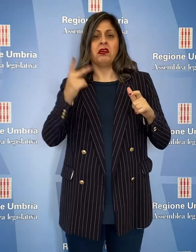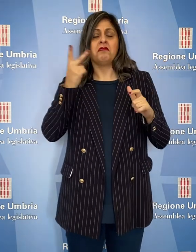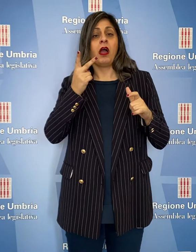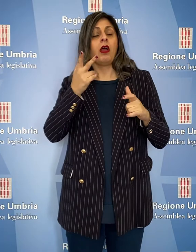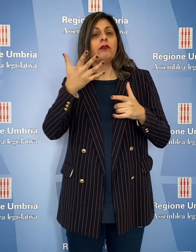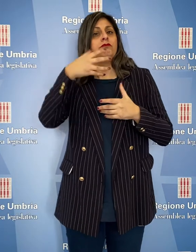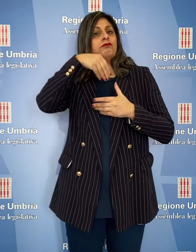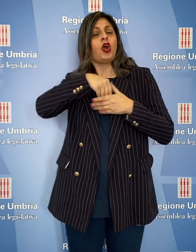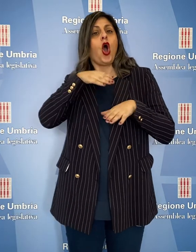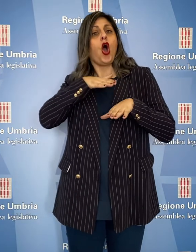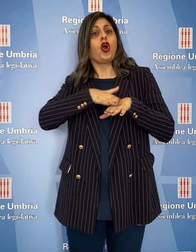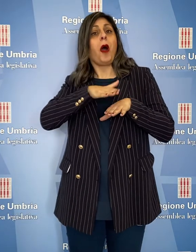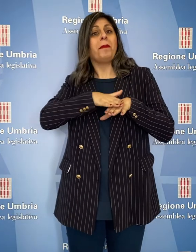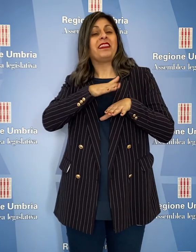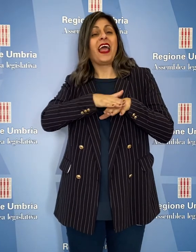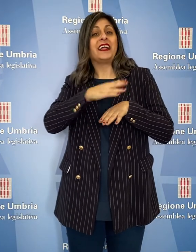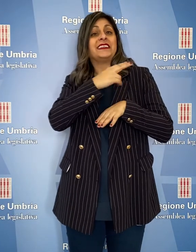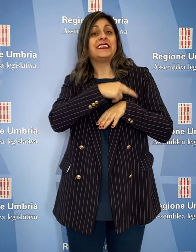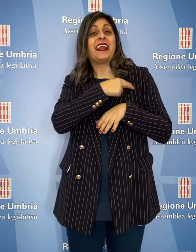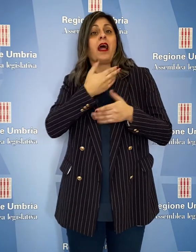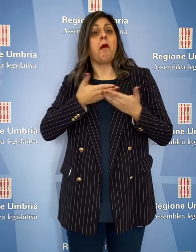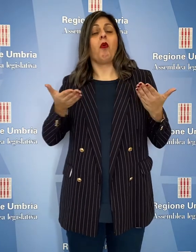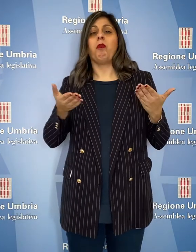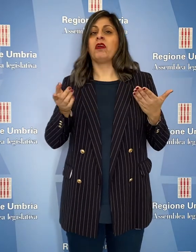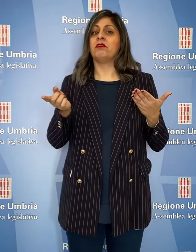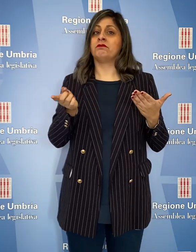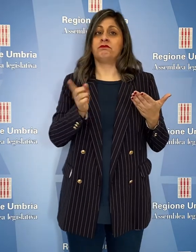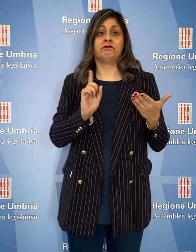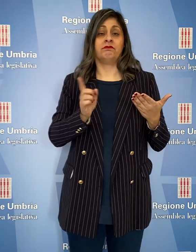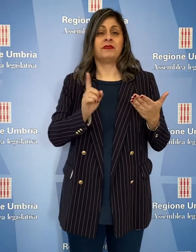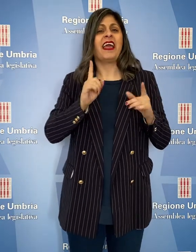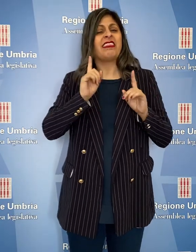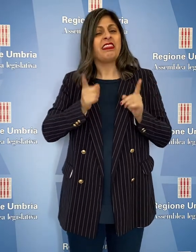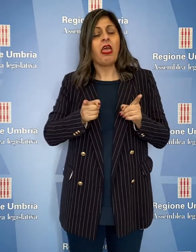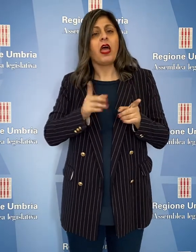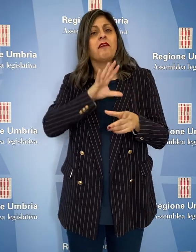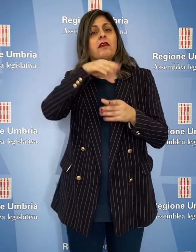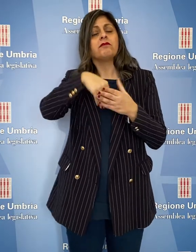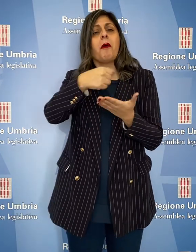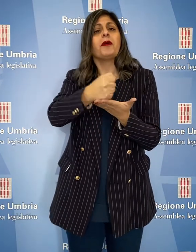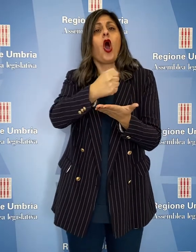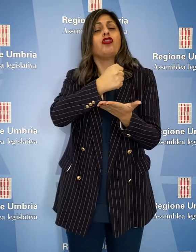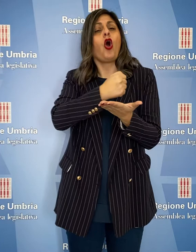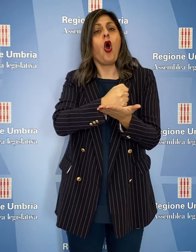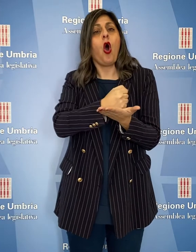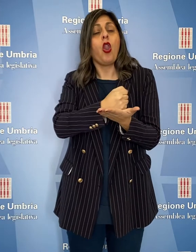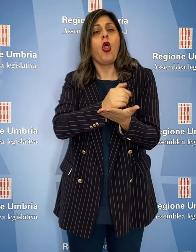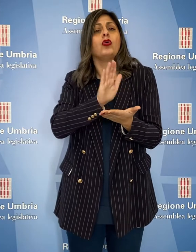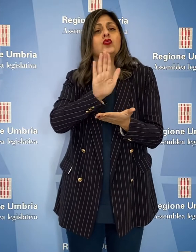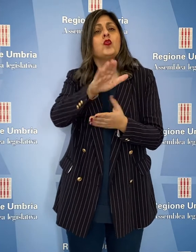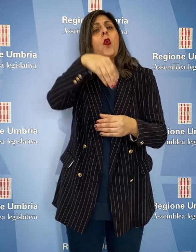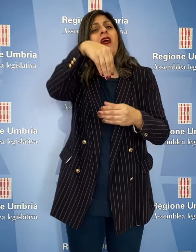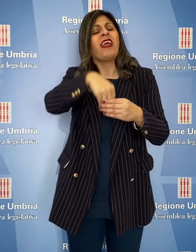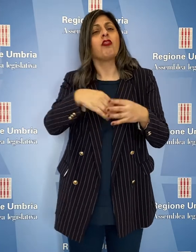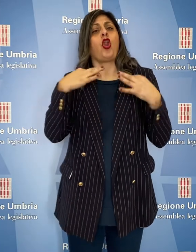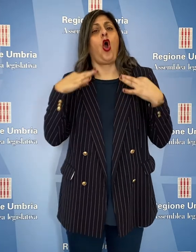rientra nelle competenze di sanità pubblica, ma deve essere contenuta nei protocolli che i convitti devono